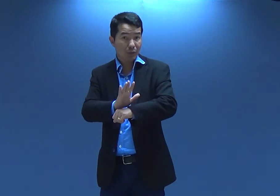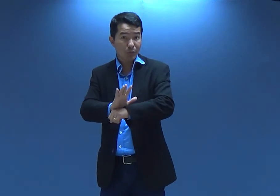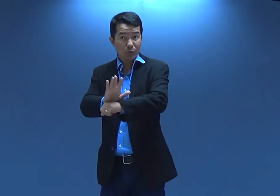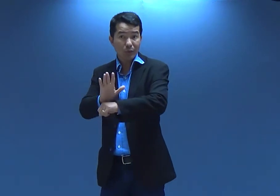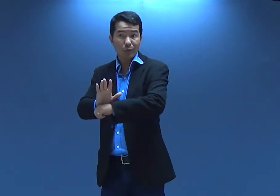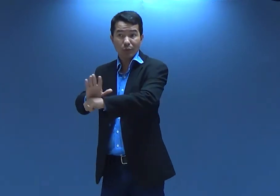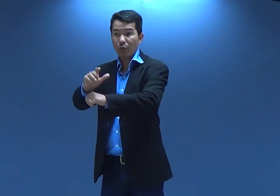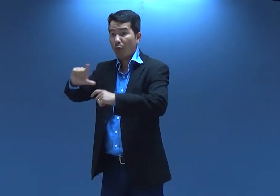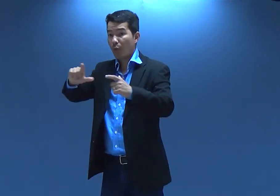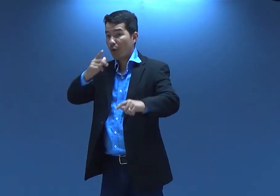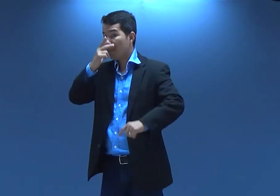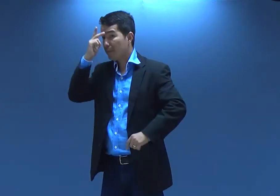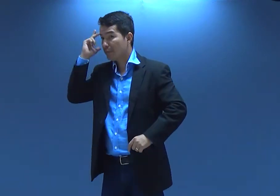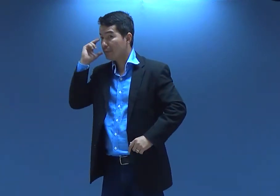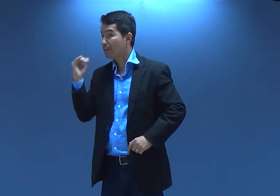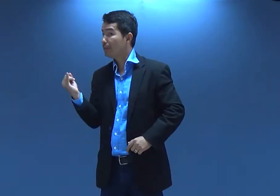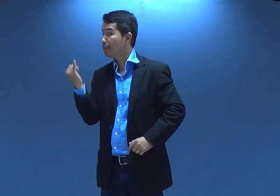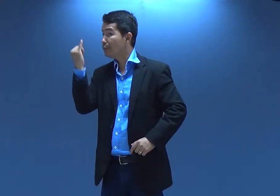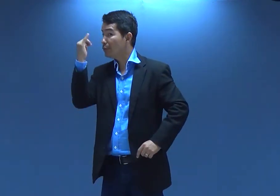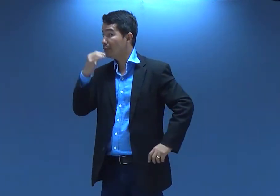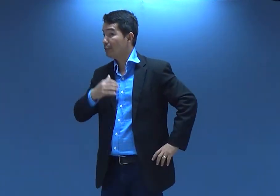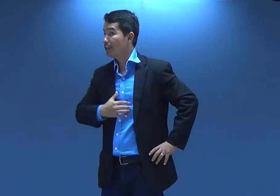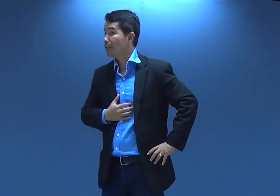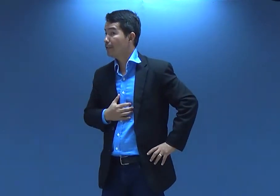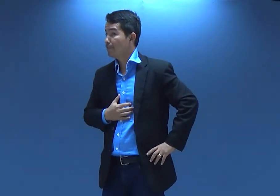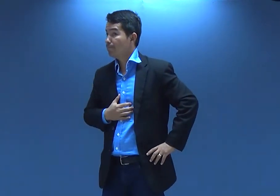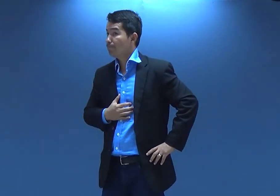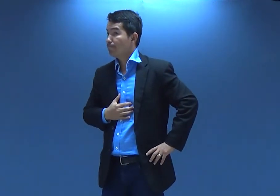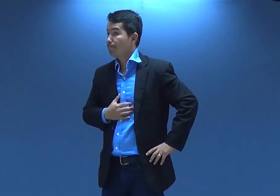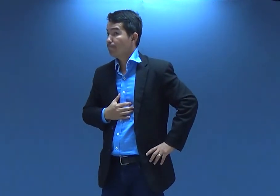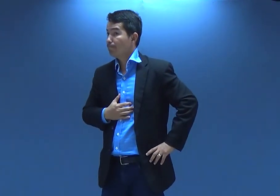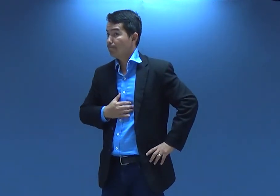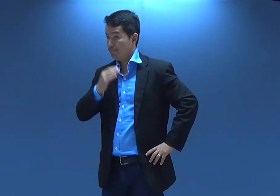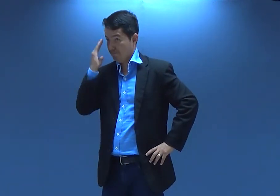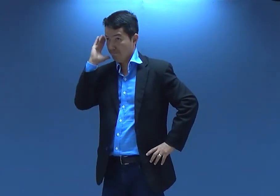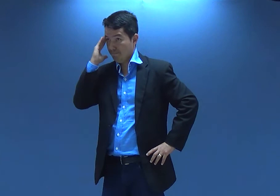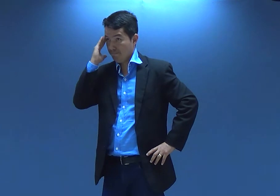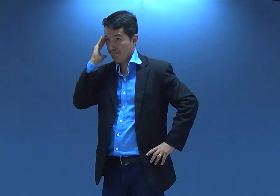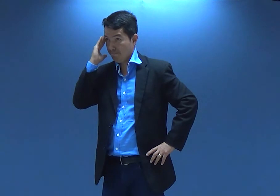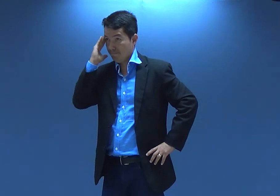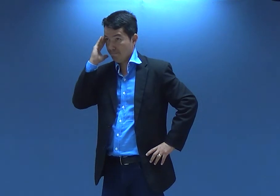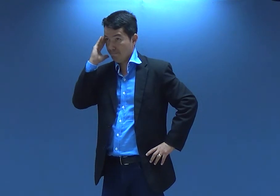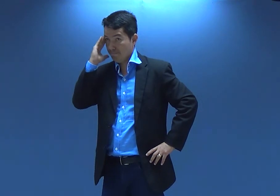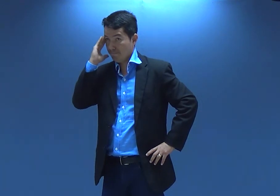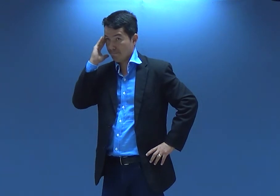ajudar pessoas isso é muito importante vocês entenderam?